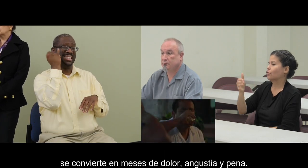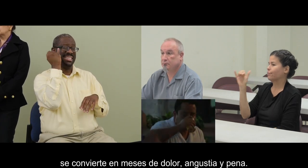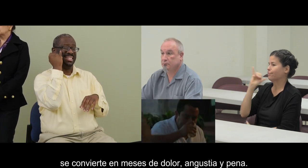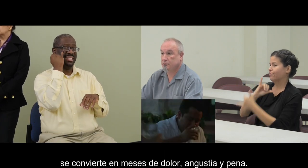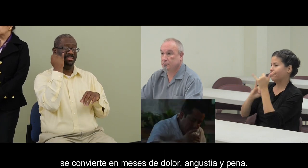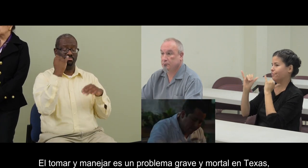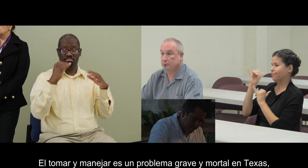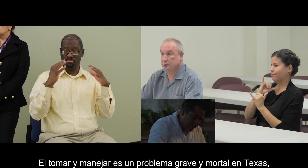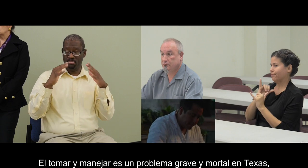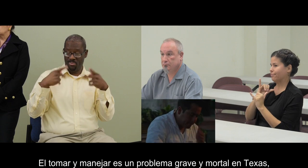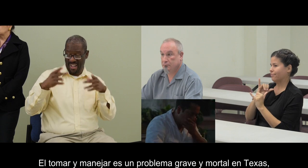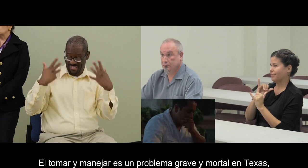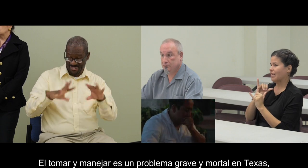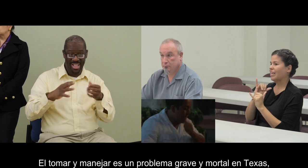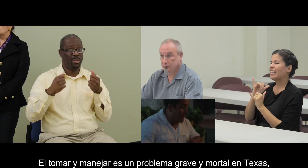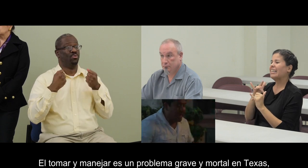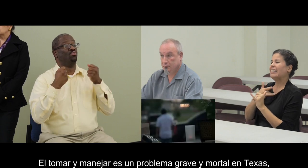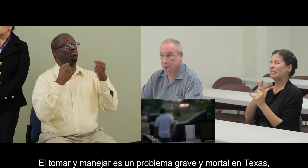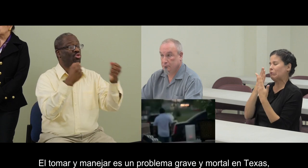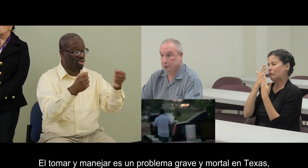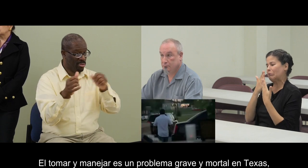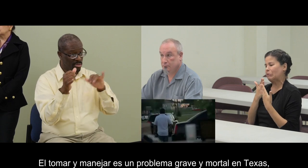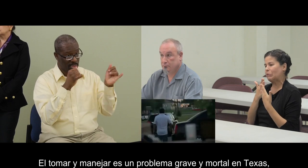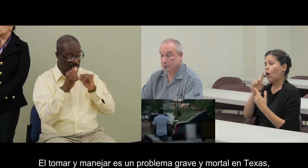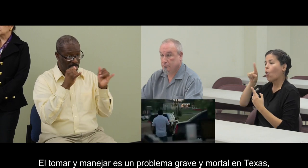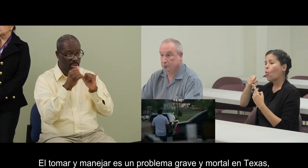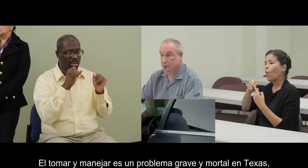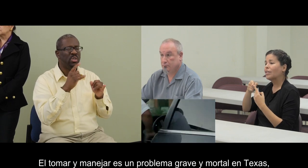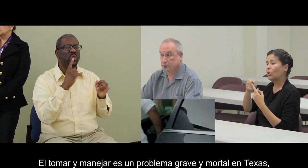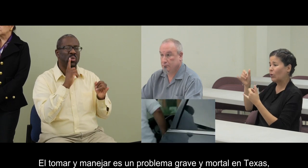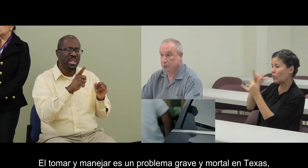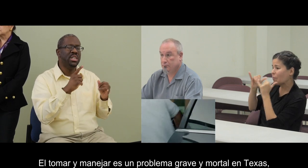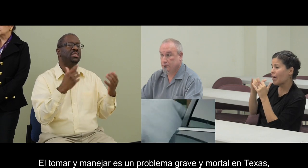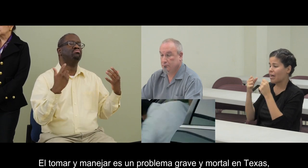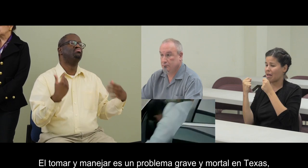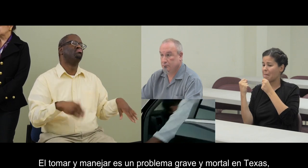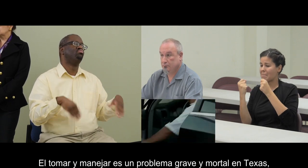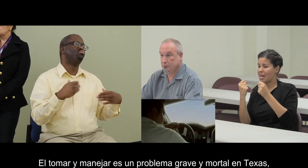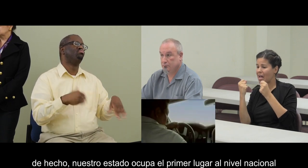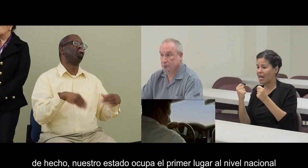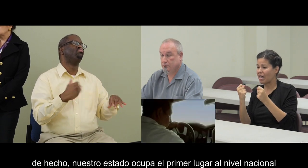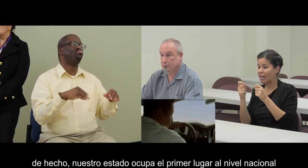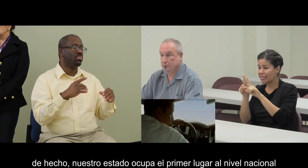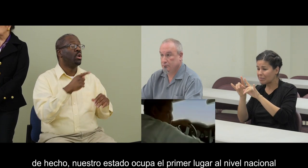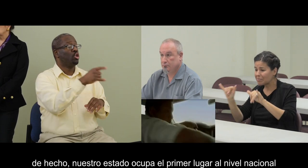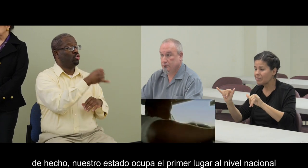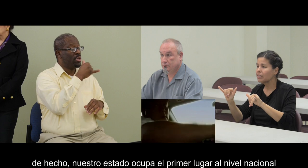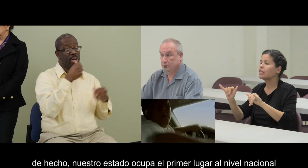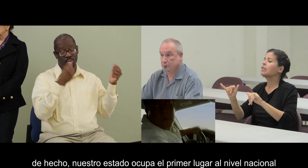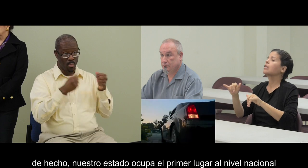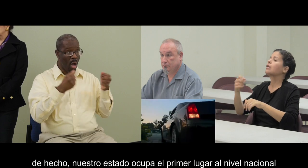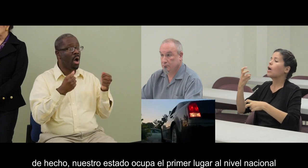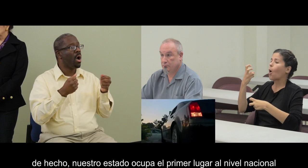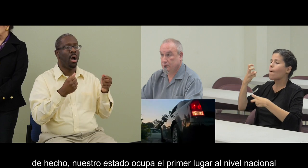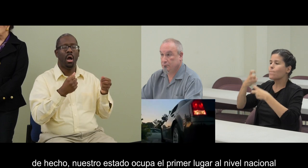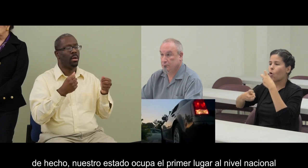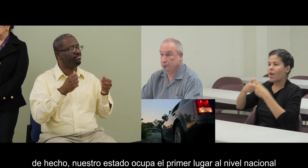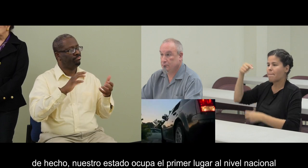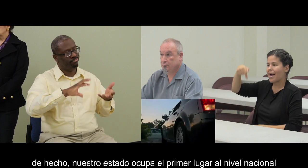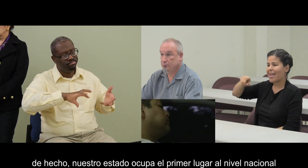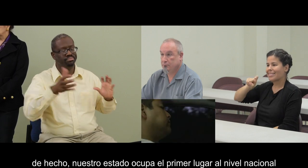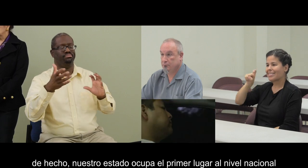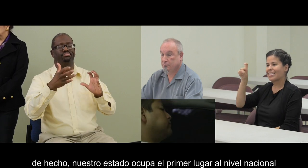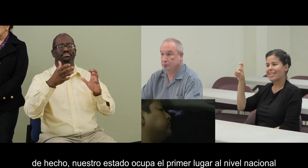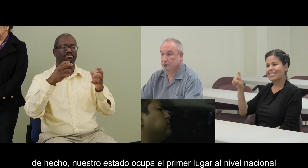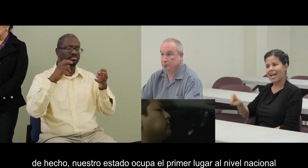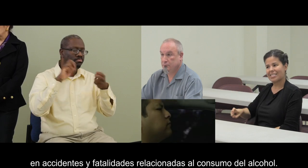angustia y pena. El tomar y manejar es un problema grave y mortal en Texas. De hecho, nuestro estado ocupa el primer